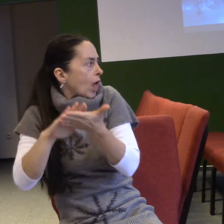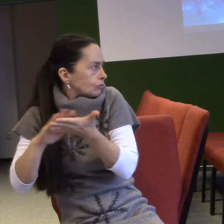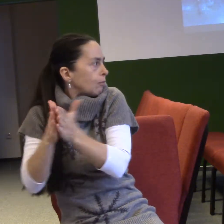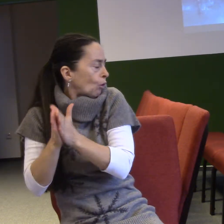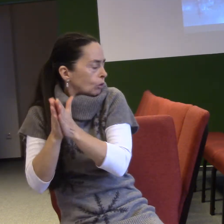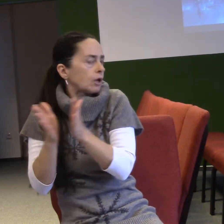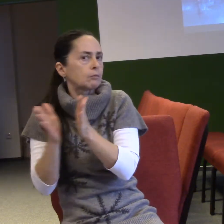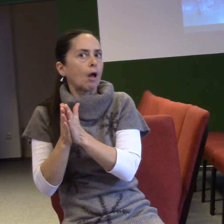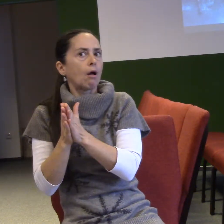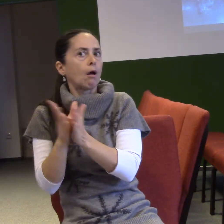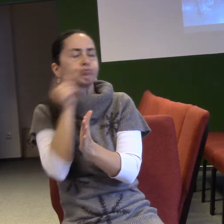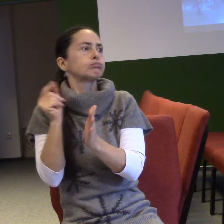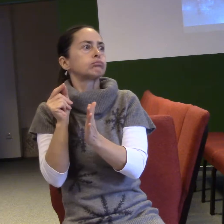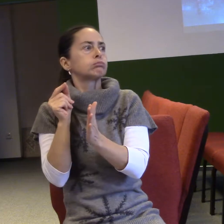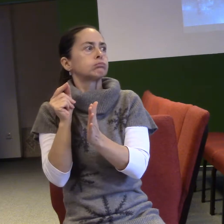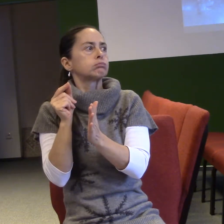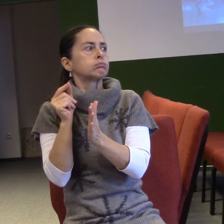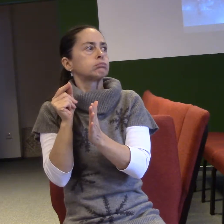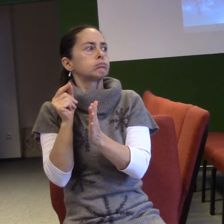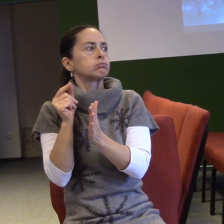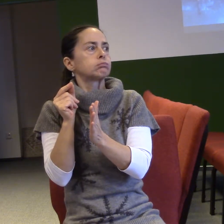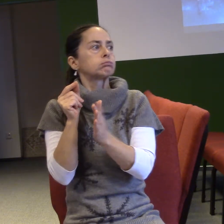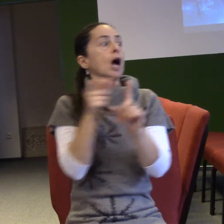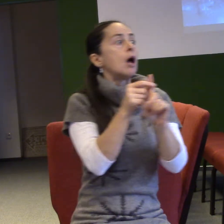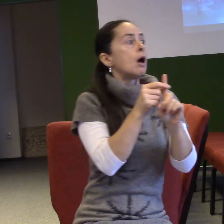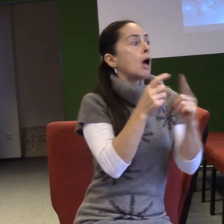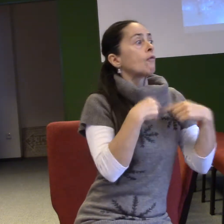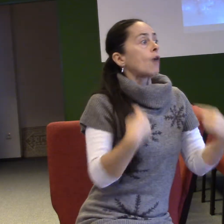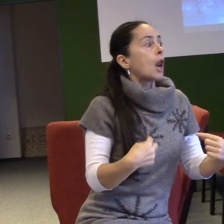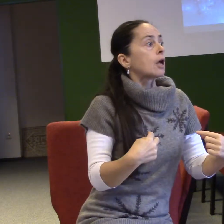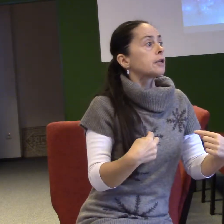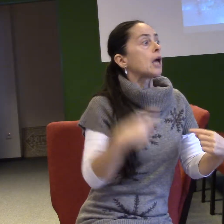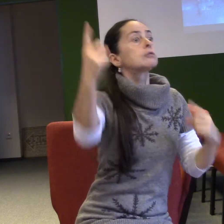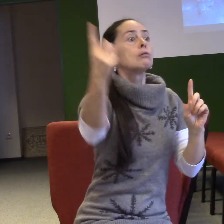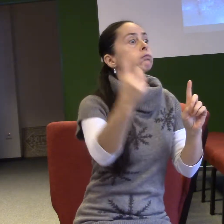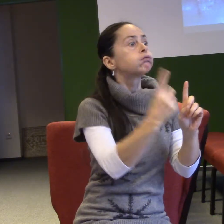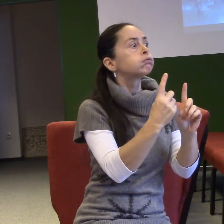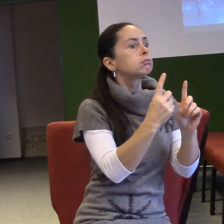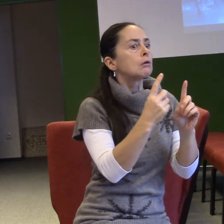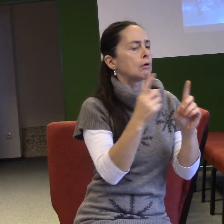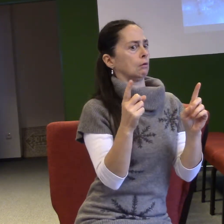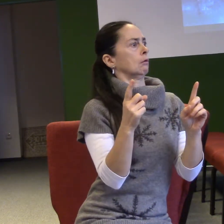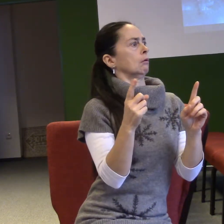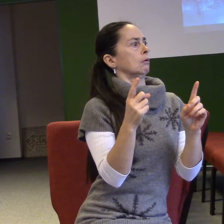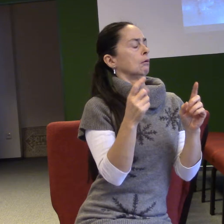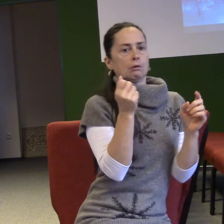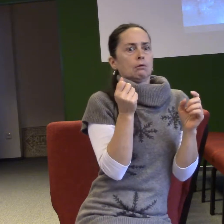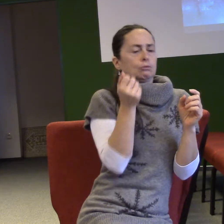Najednou se knězi po pravé straně oltáře ukázala postava. Zachariáš se vyděsil. Byl